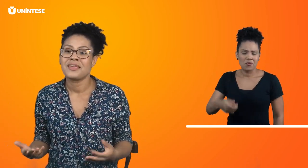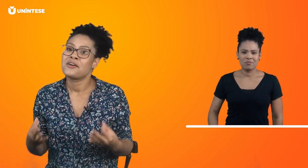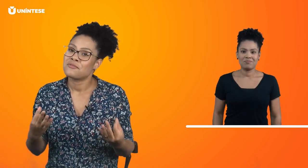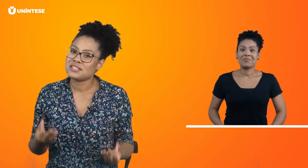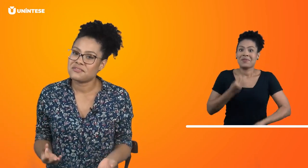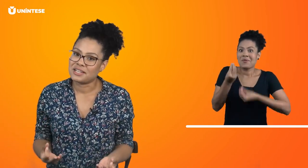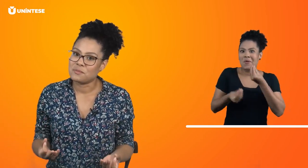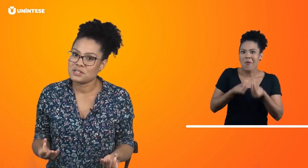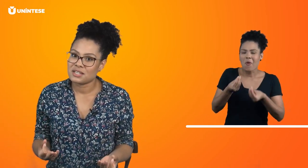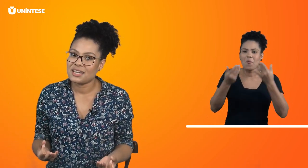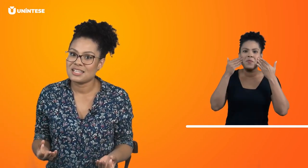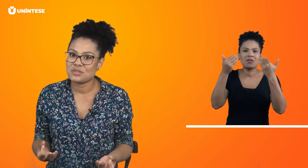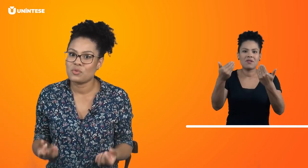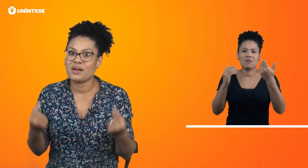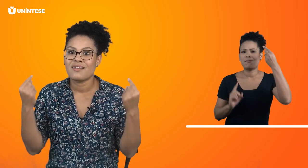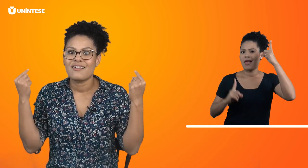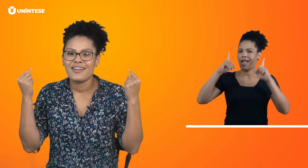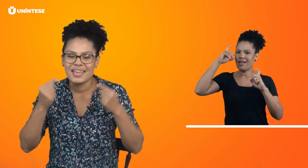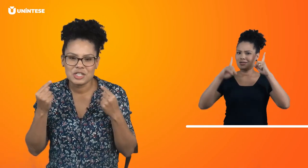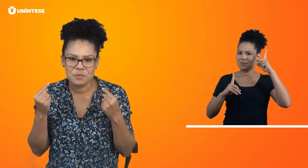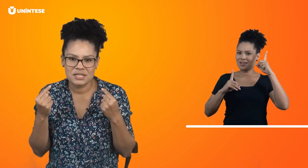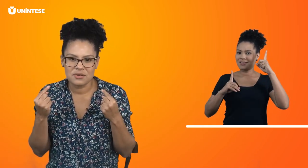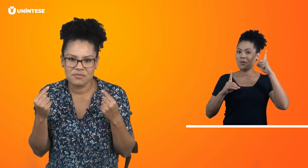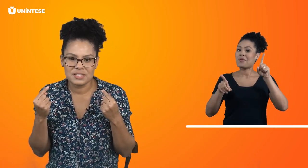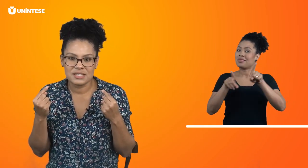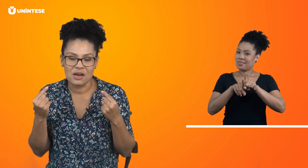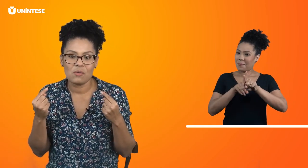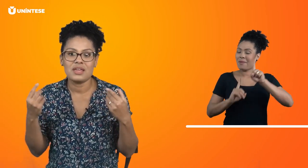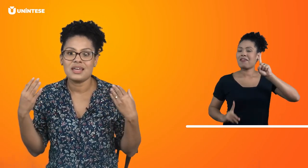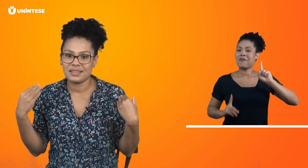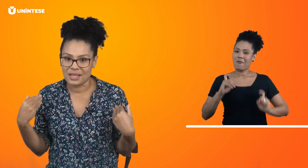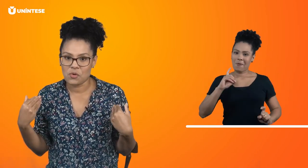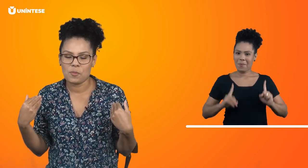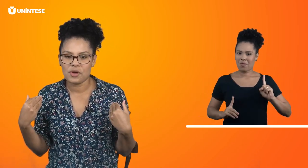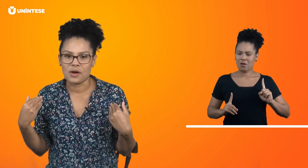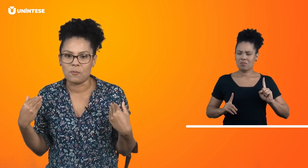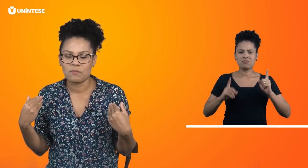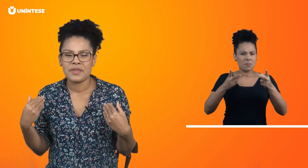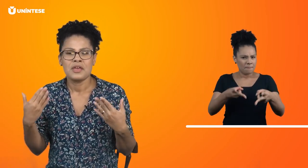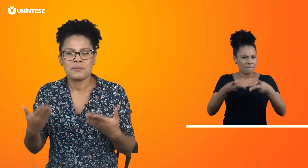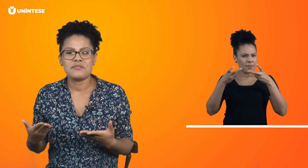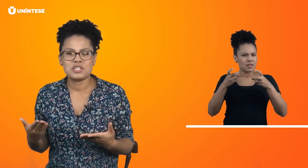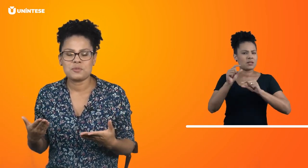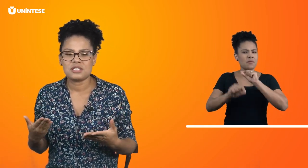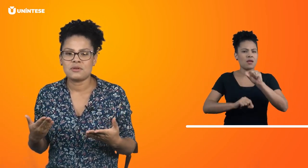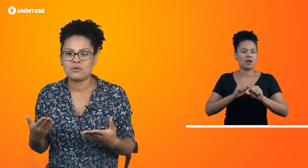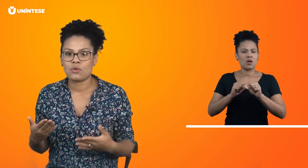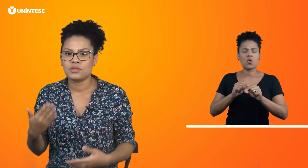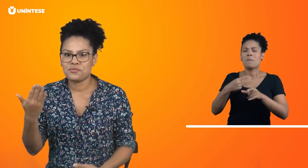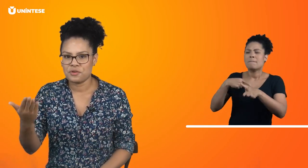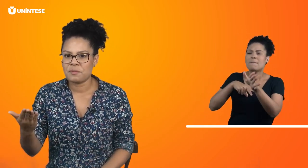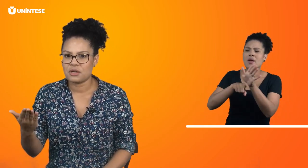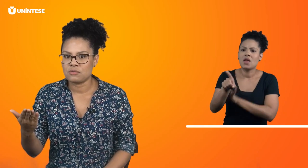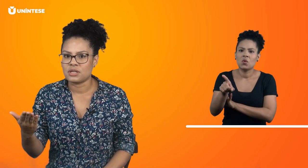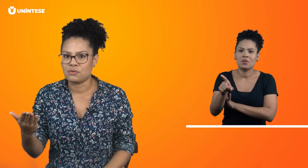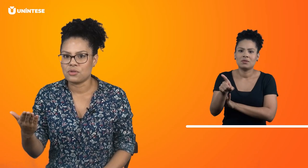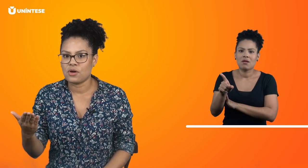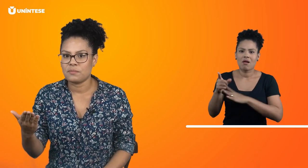Você vai demonstrar na sua expressão facial e até corporal. Porque vocês perceberam que quando eu fui perguntar o nome,